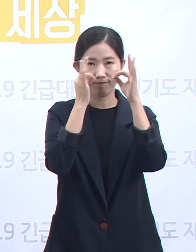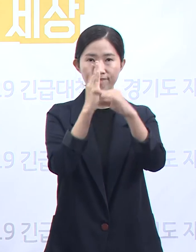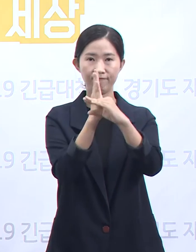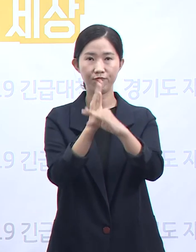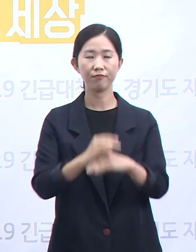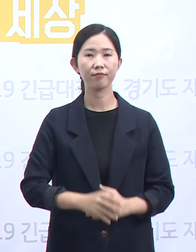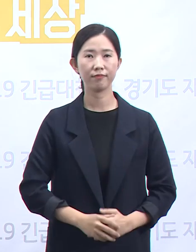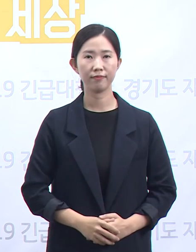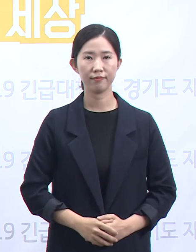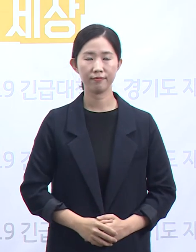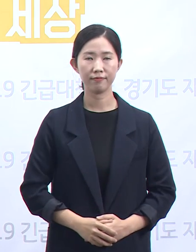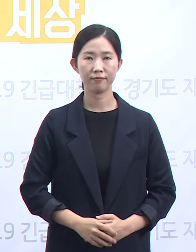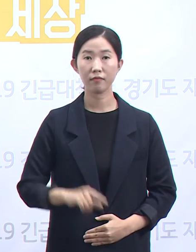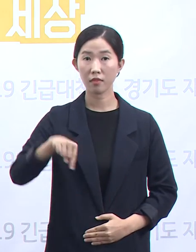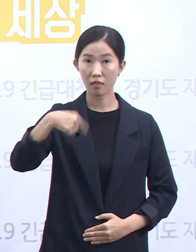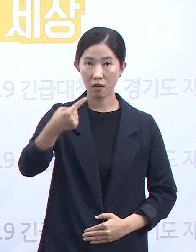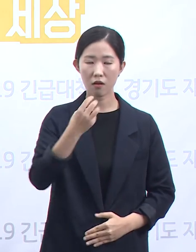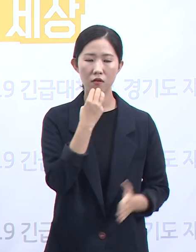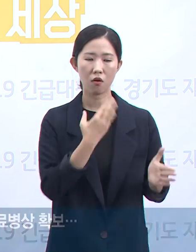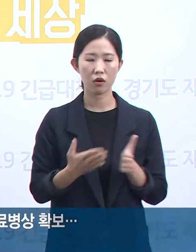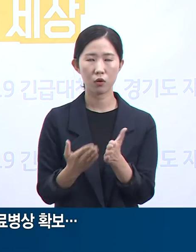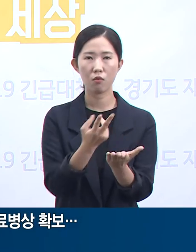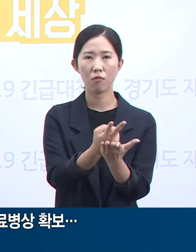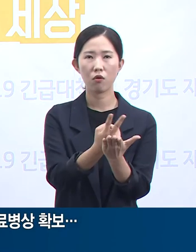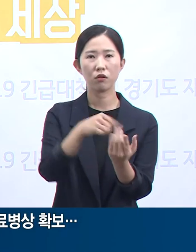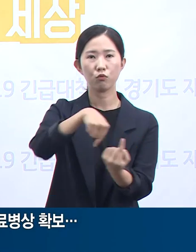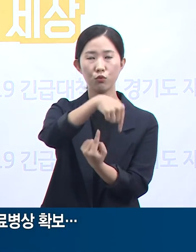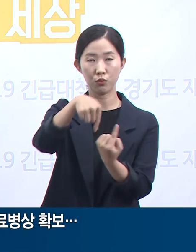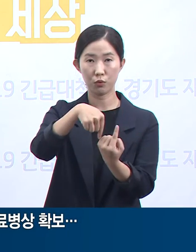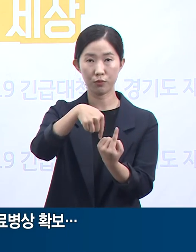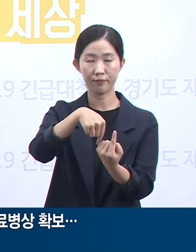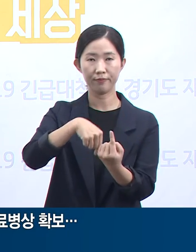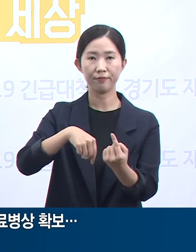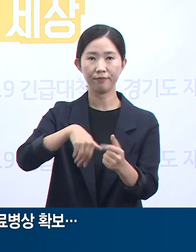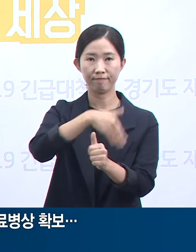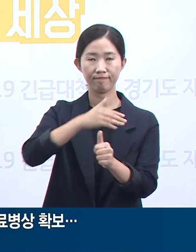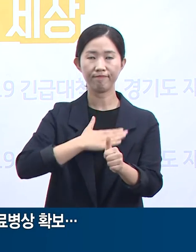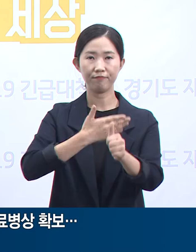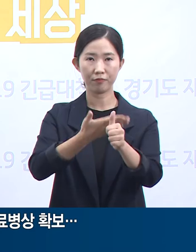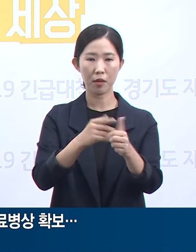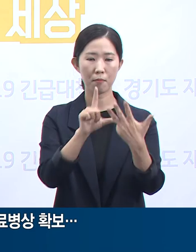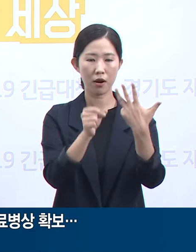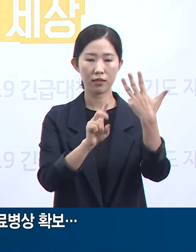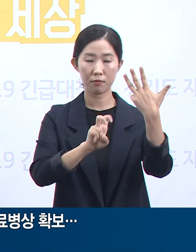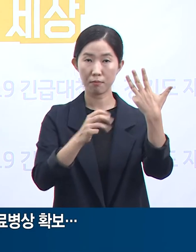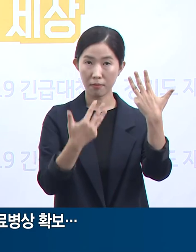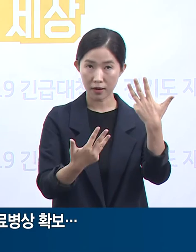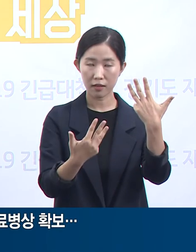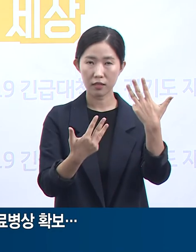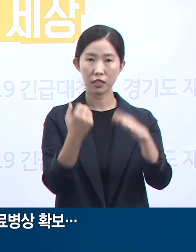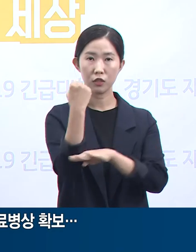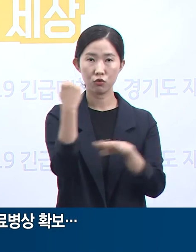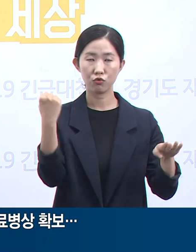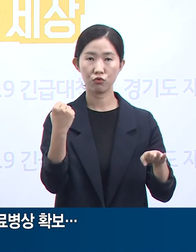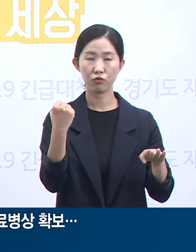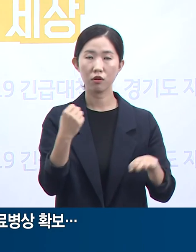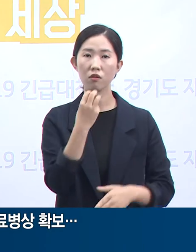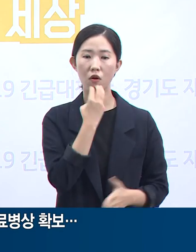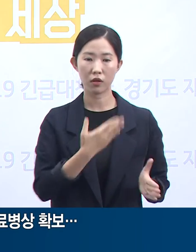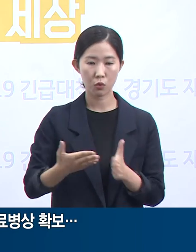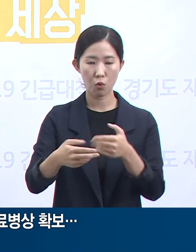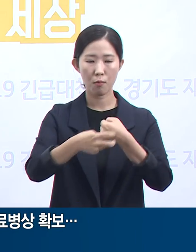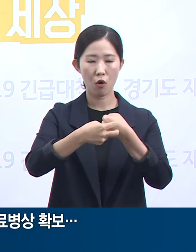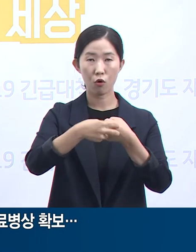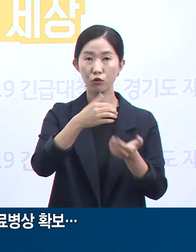다음은 경기도 병상 운용 현황입니다. 8월 28일 0시 기준 경기도는 총 14개